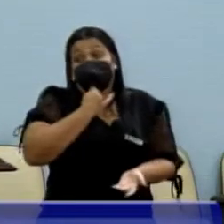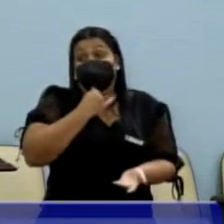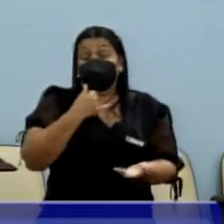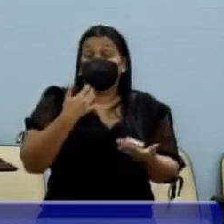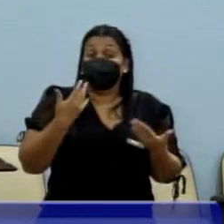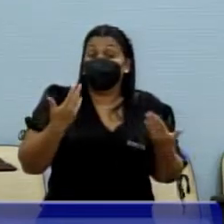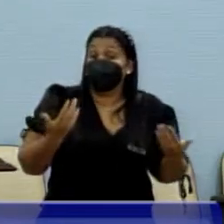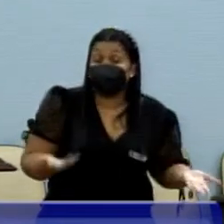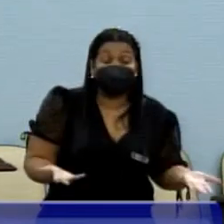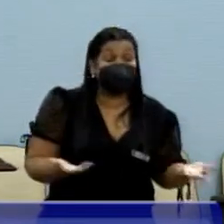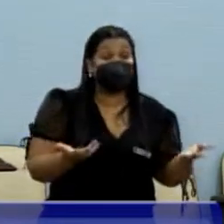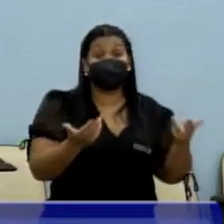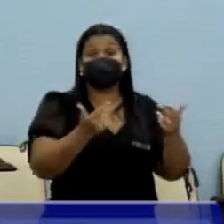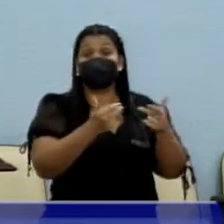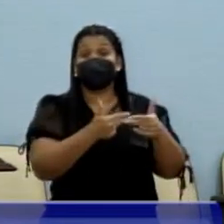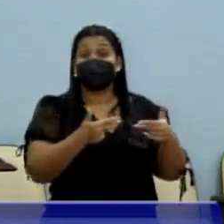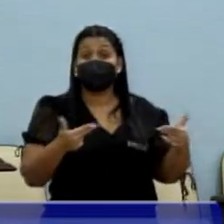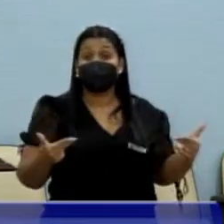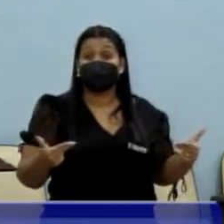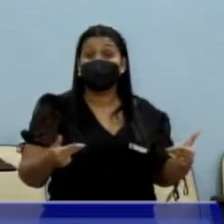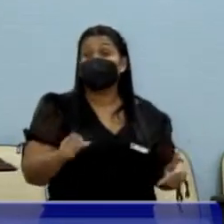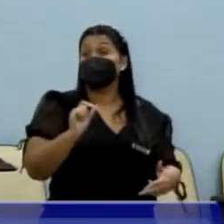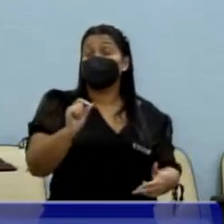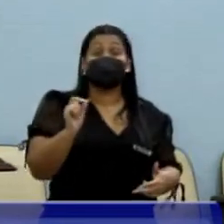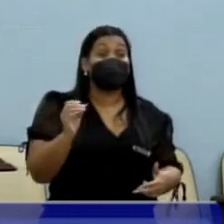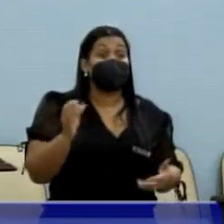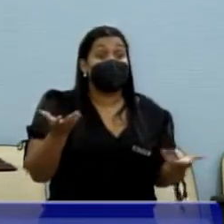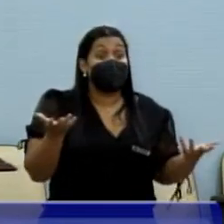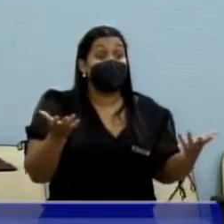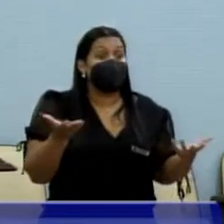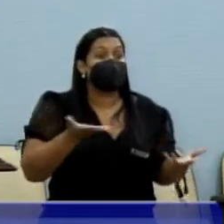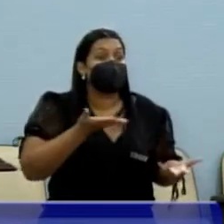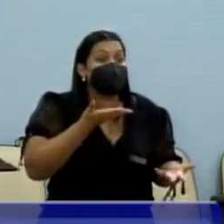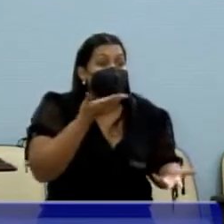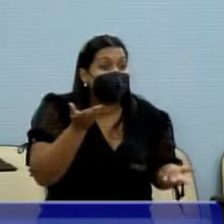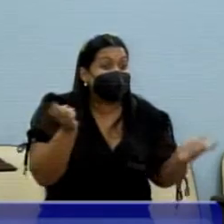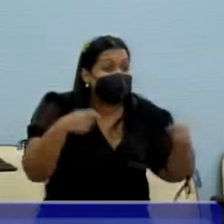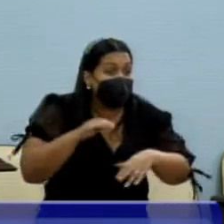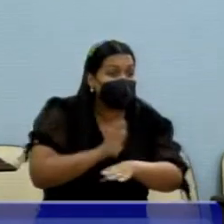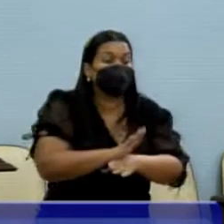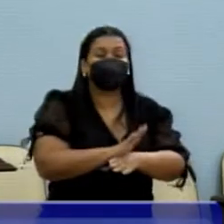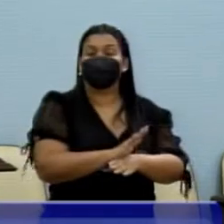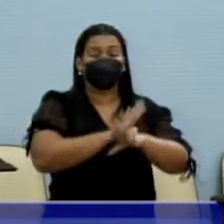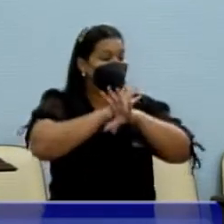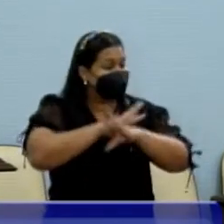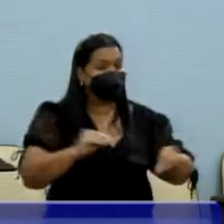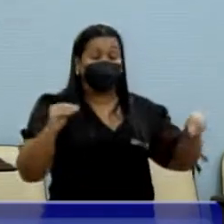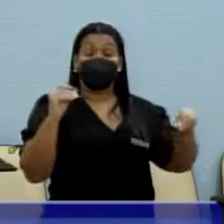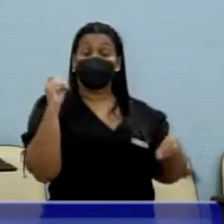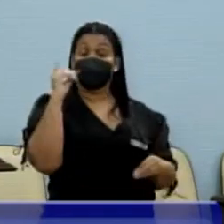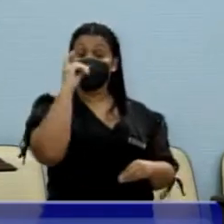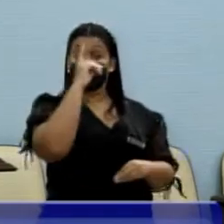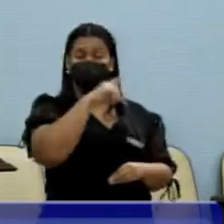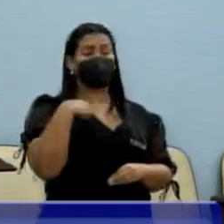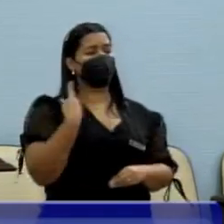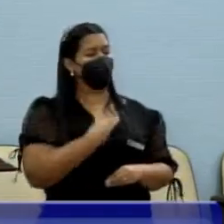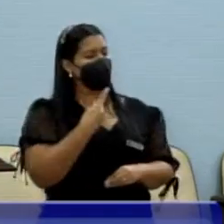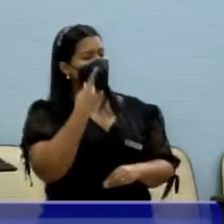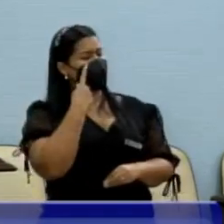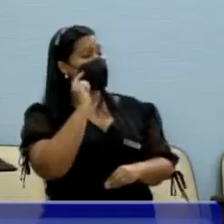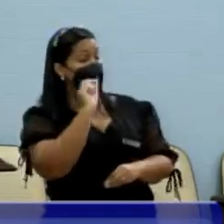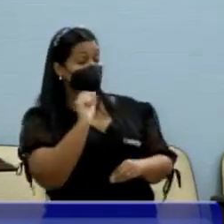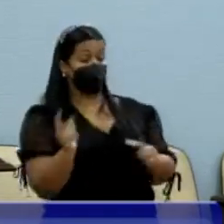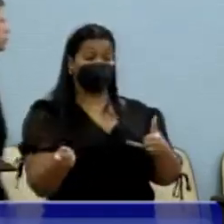de fácil solução. Então, o que nós observamos aqui?